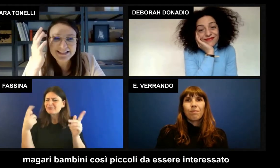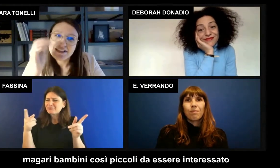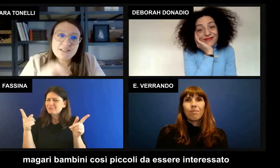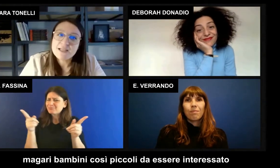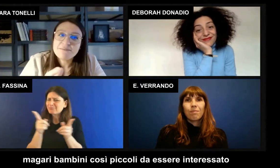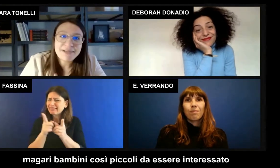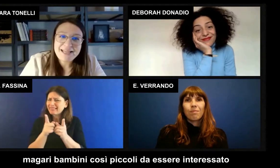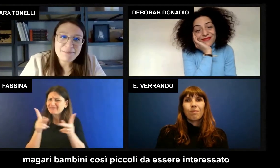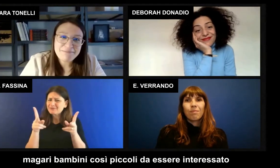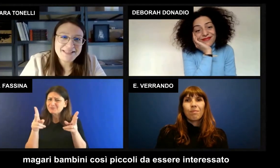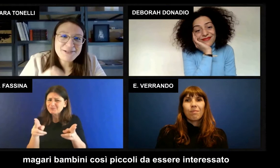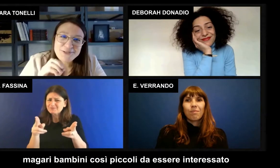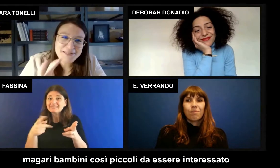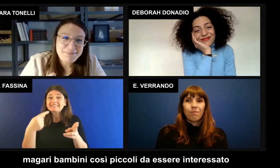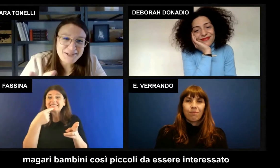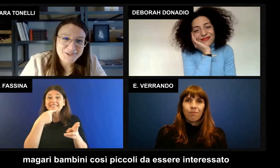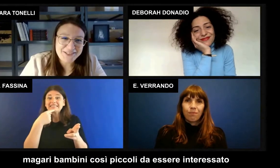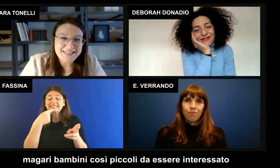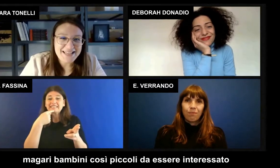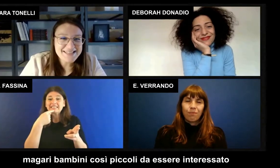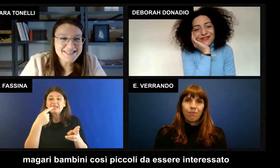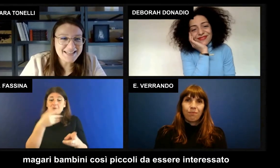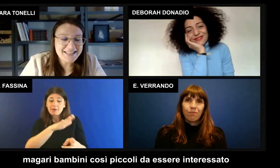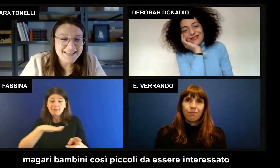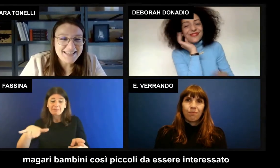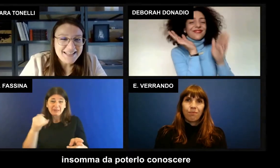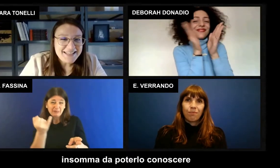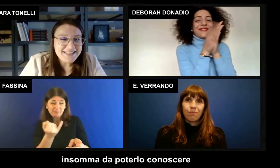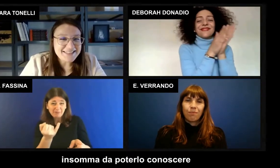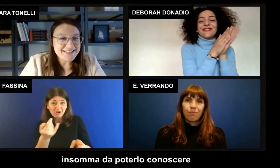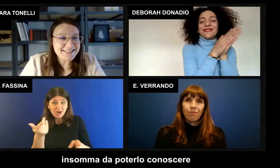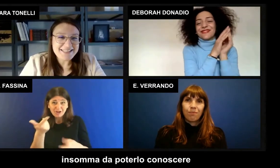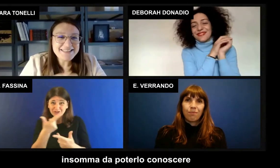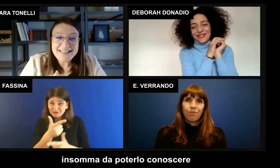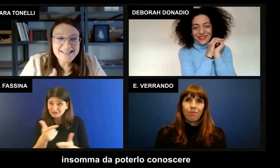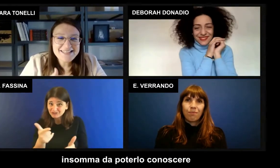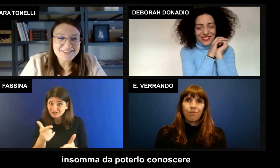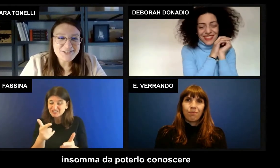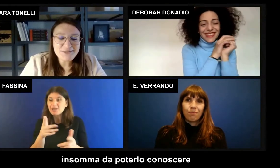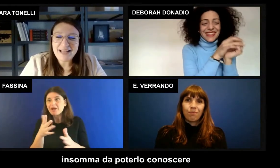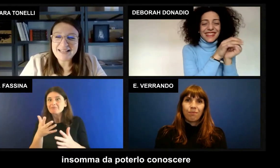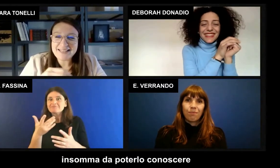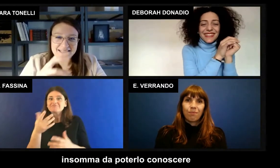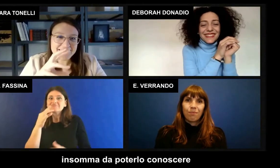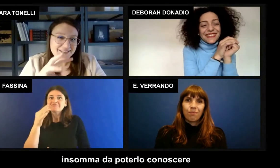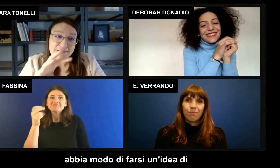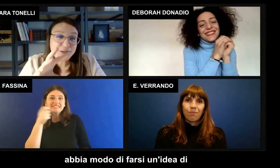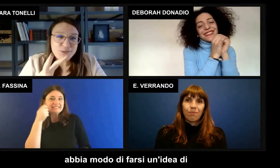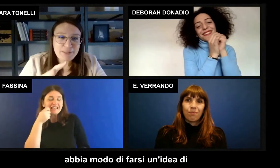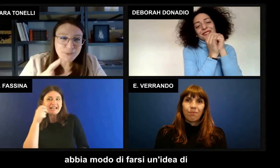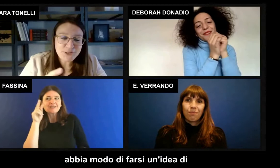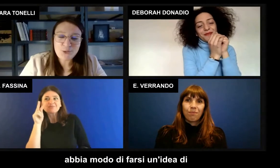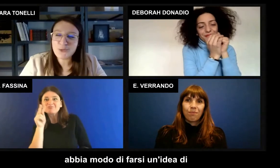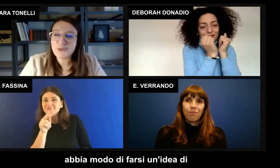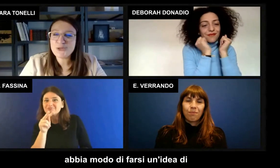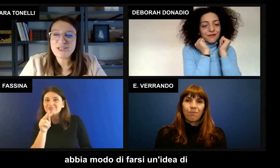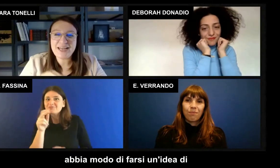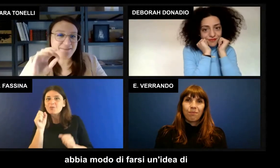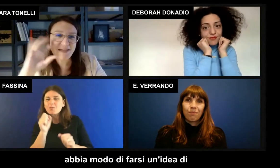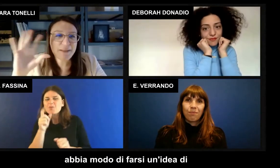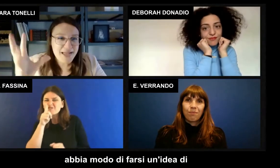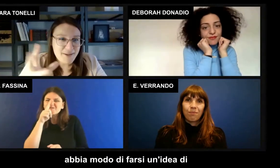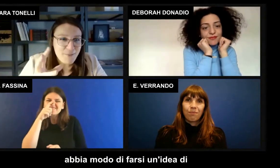chi non ha magari bambini così piccoli da essere interessato insomma al cartone animato quindi da poterlo